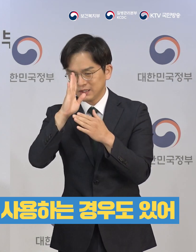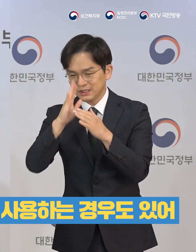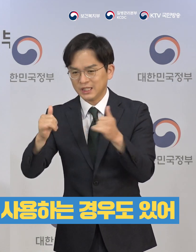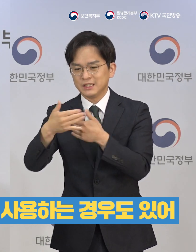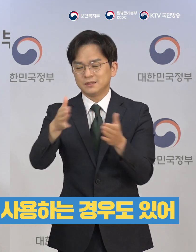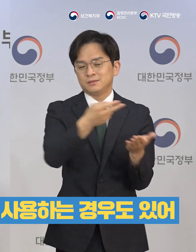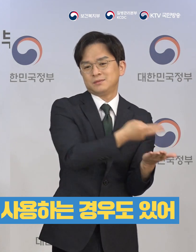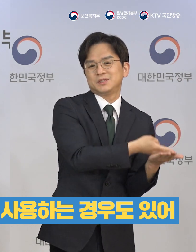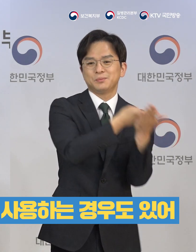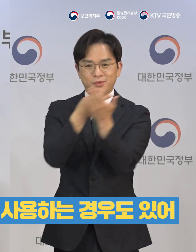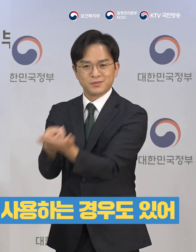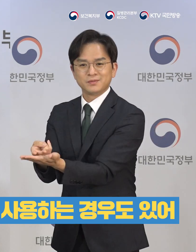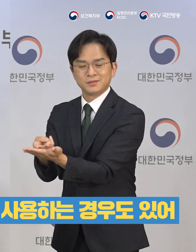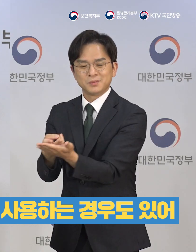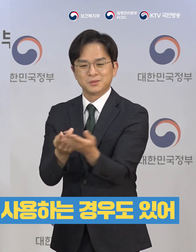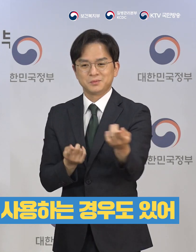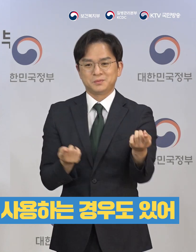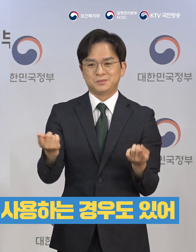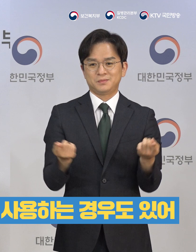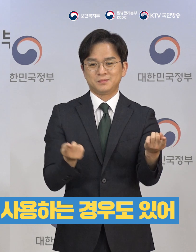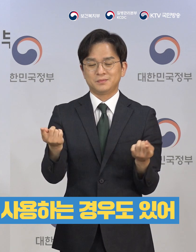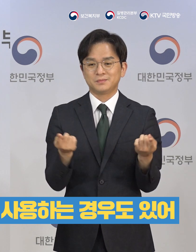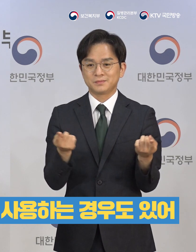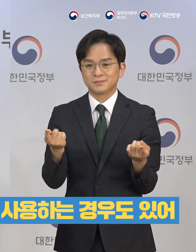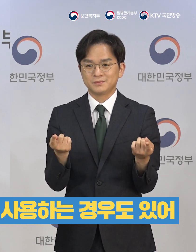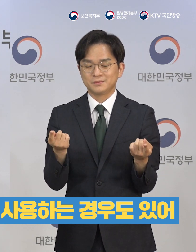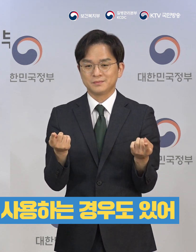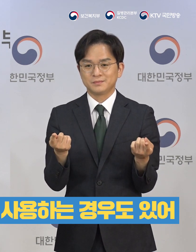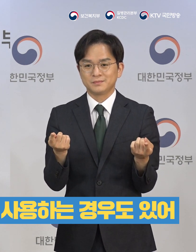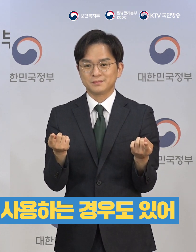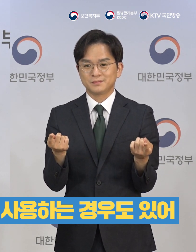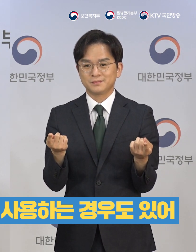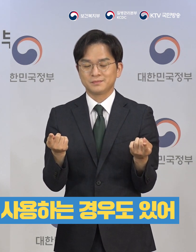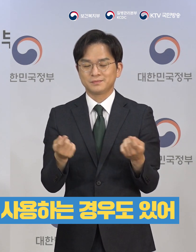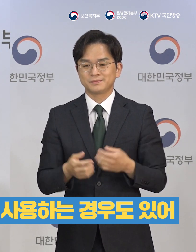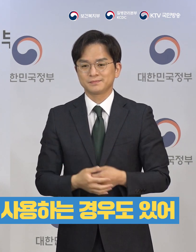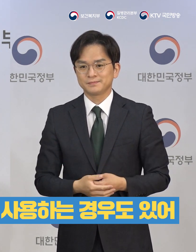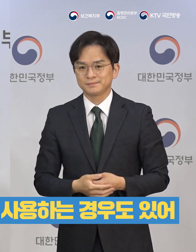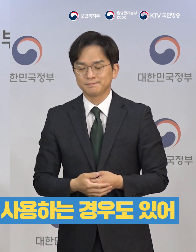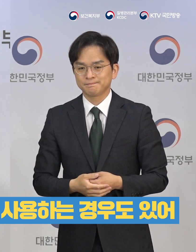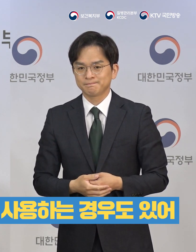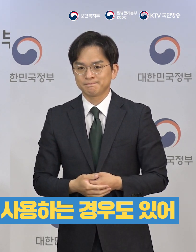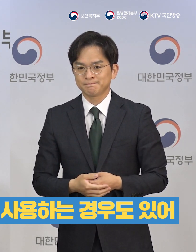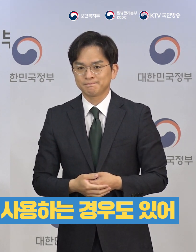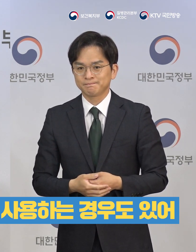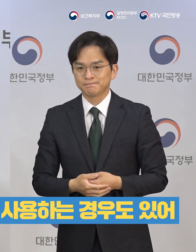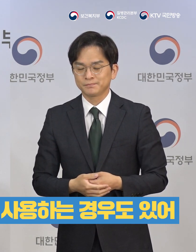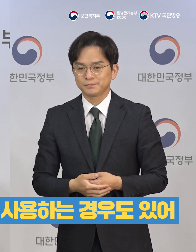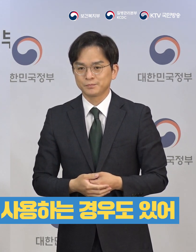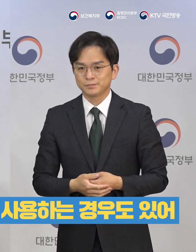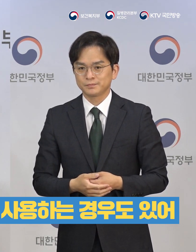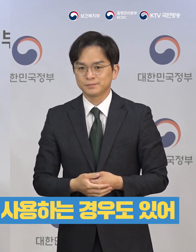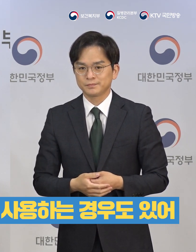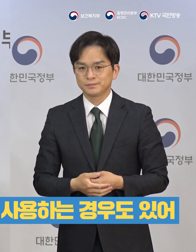중환자실이 충분히 준비되어 있다 하더라도 그 병상을 갱증 환자들이 이미 차지하고 있다면